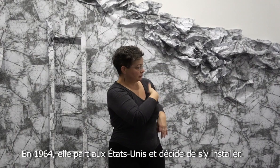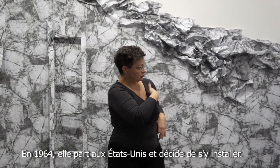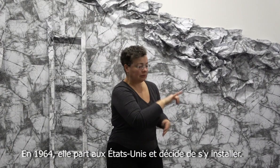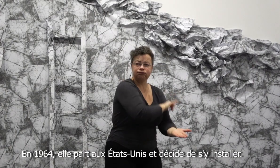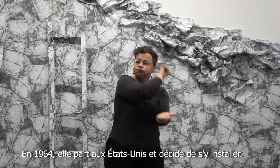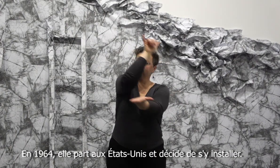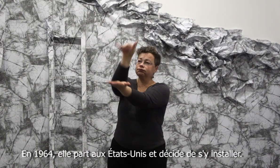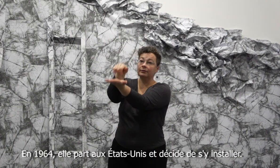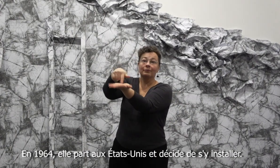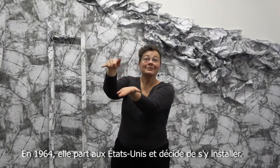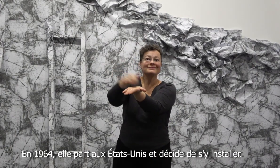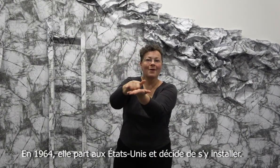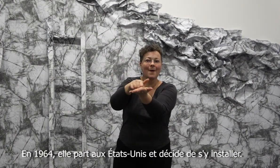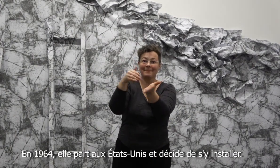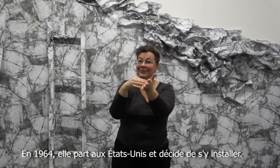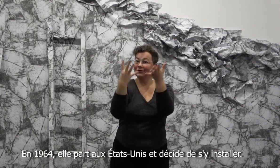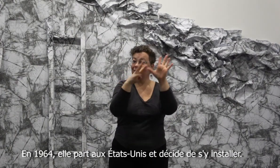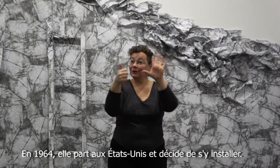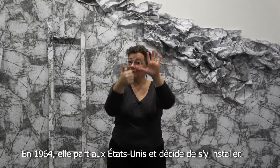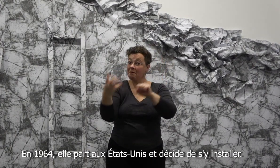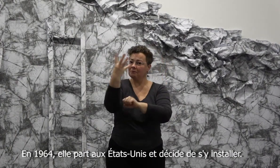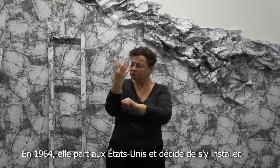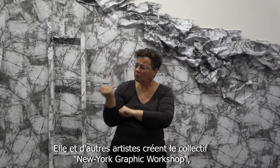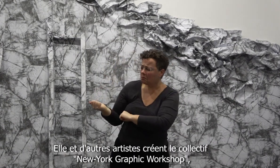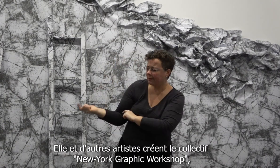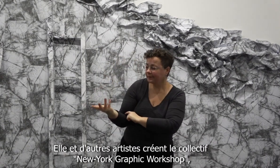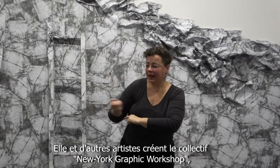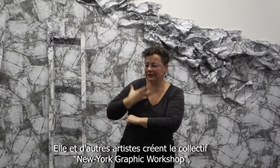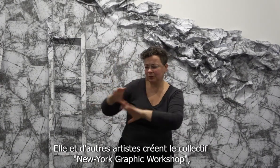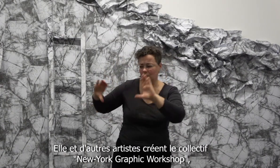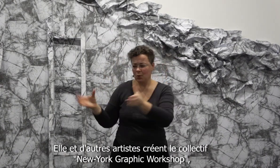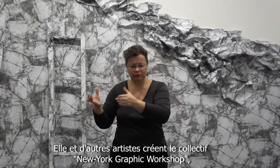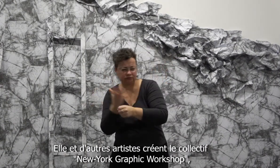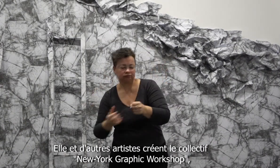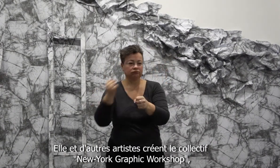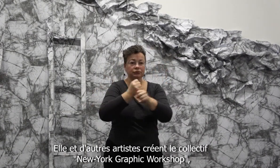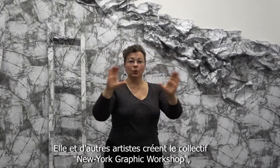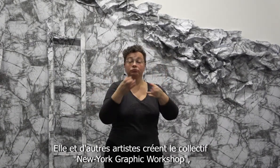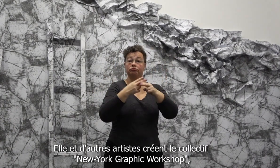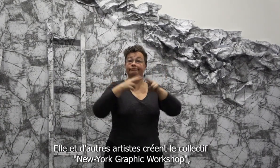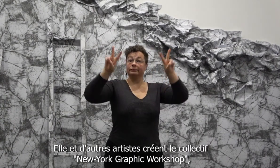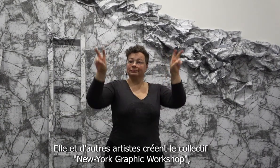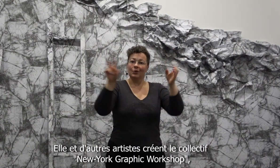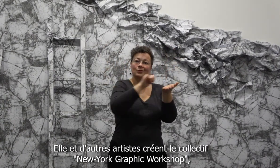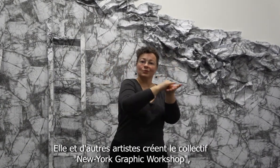En 1964, elle part aux Etats-Unis et décide de s'y installer. Elle et d'autres artistes créent le collectif New York